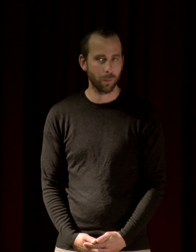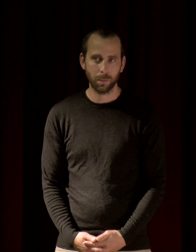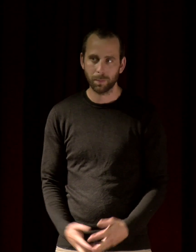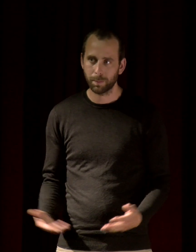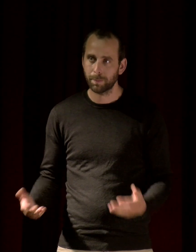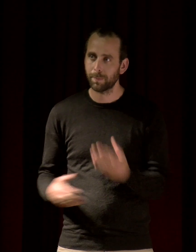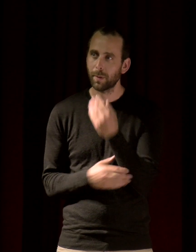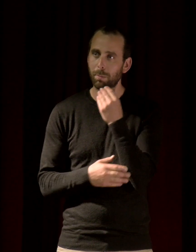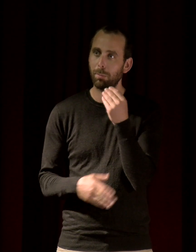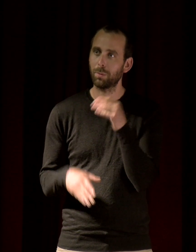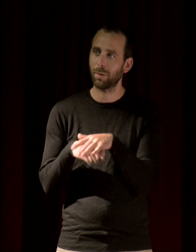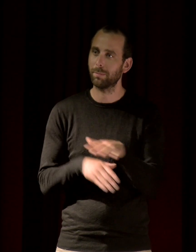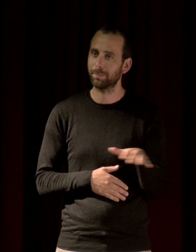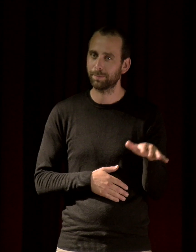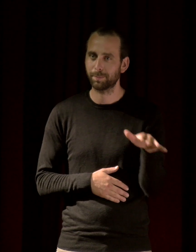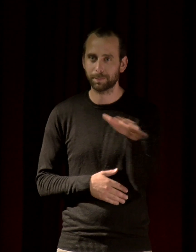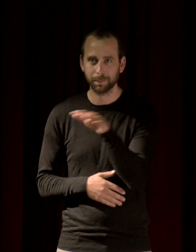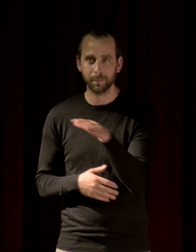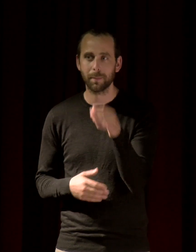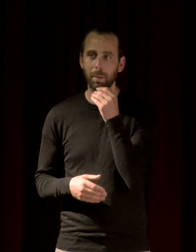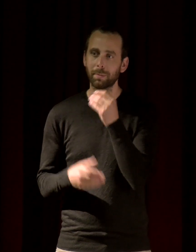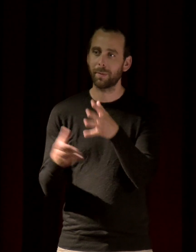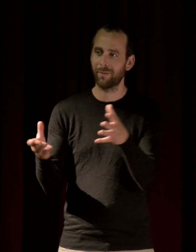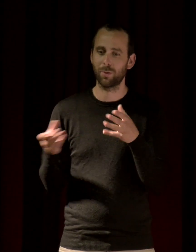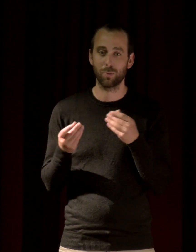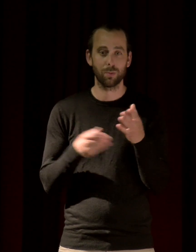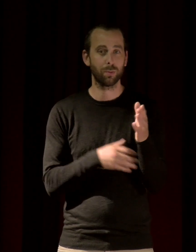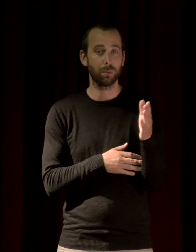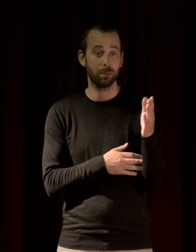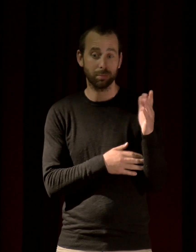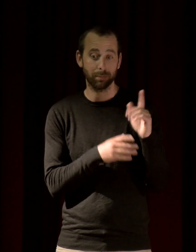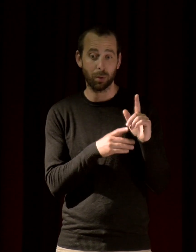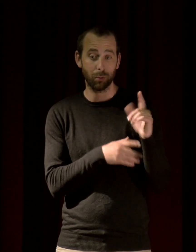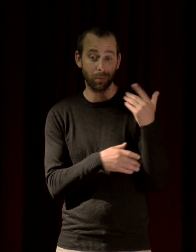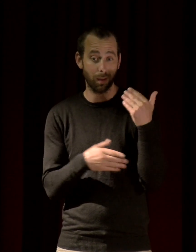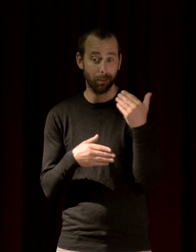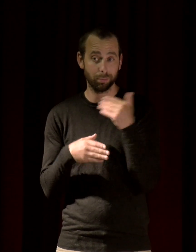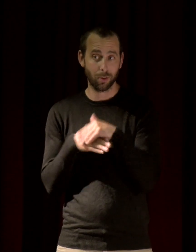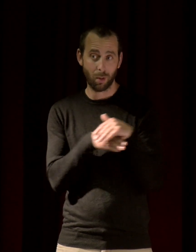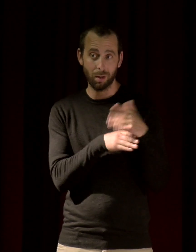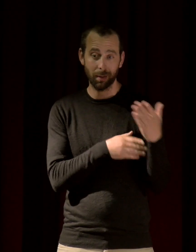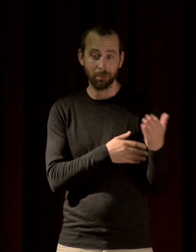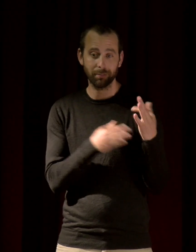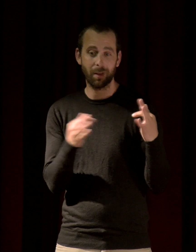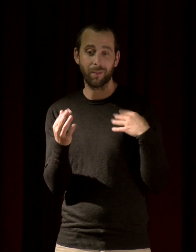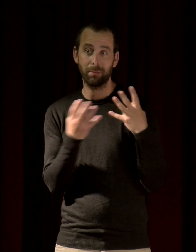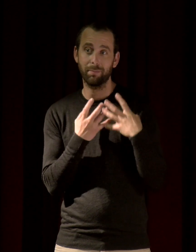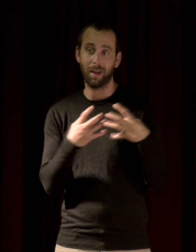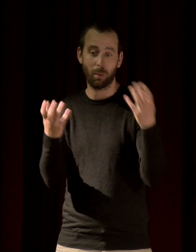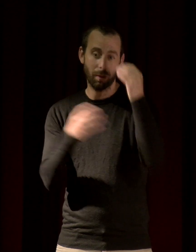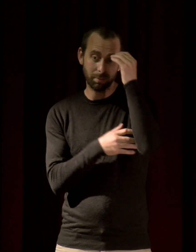Bonsoir à toutes, bonsoir à tous et bienvenue à cette douzième et dernière séance de cette saison de l'Agora des